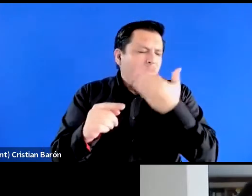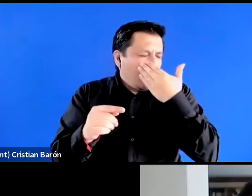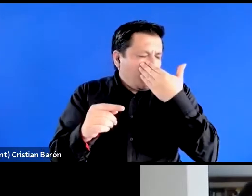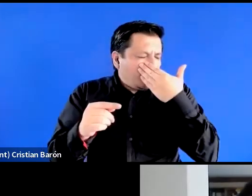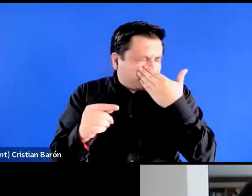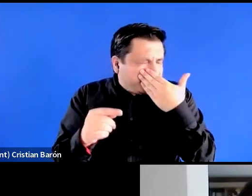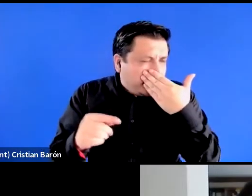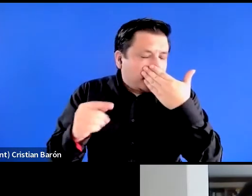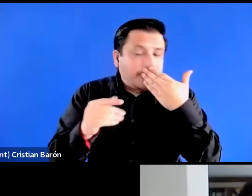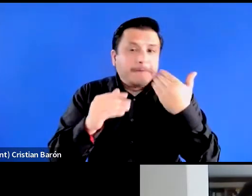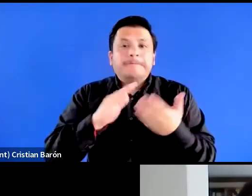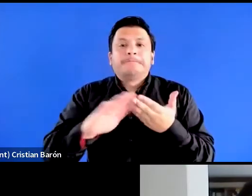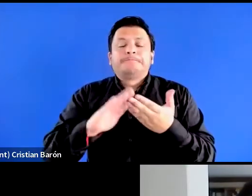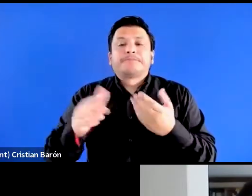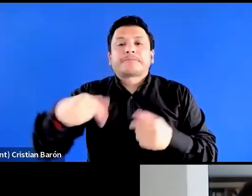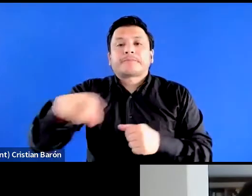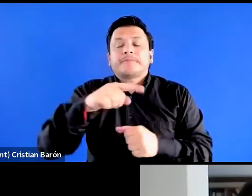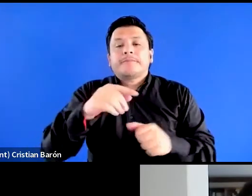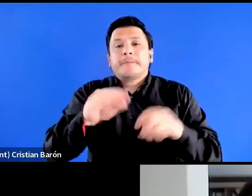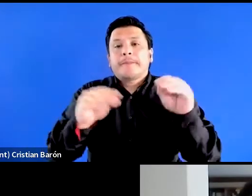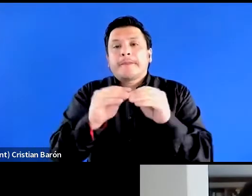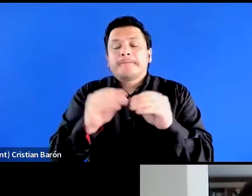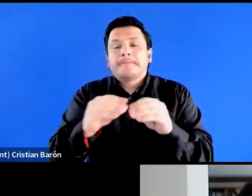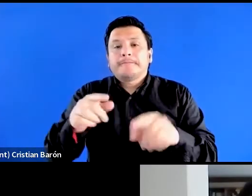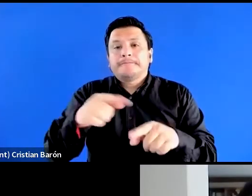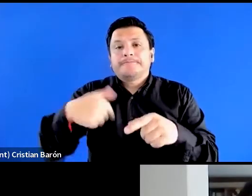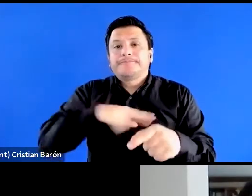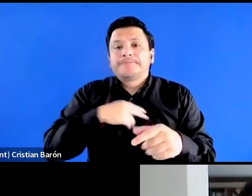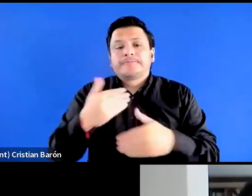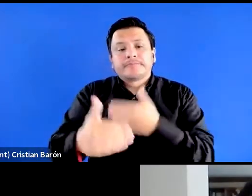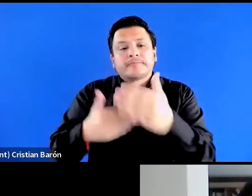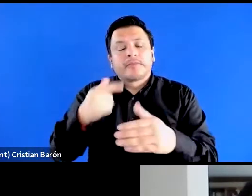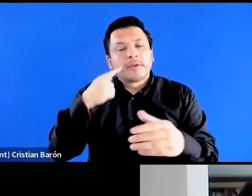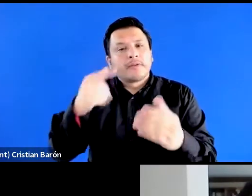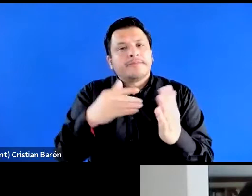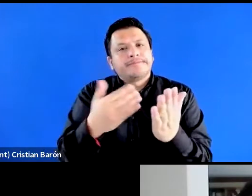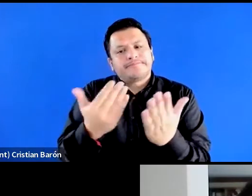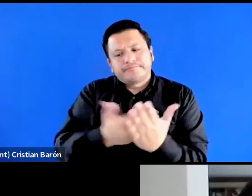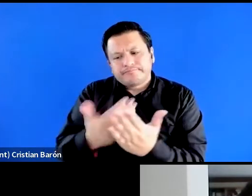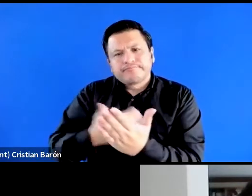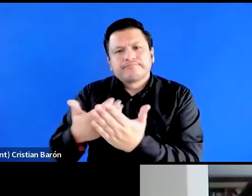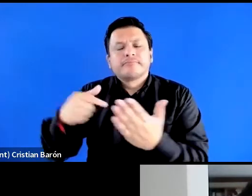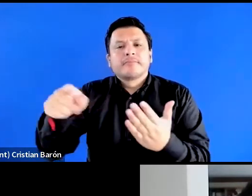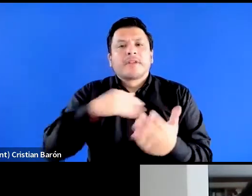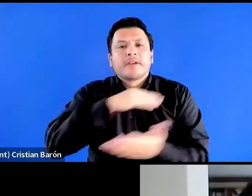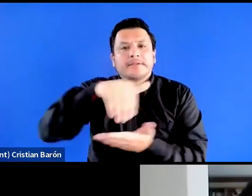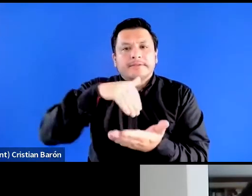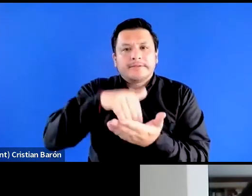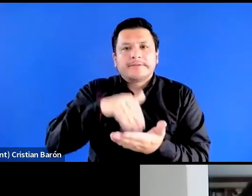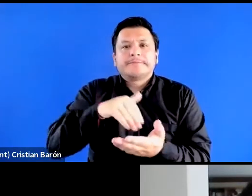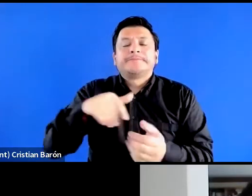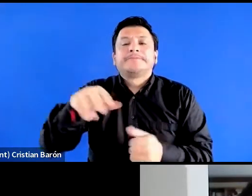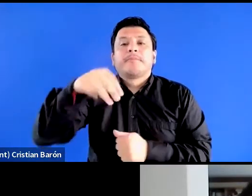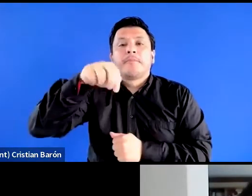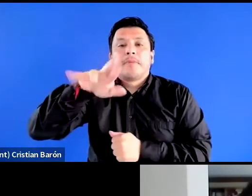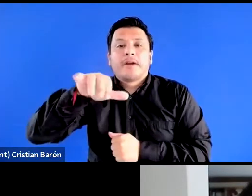esta publicación en particular hace parte de una línea editorial del Centro María Sibila Merian de